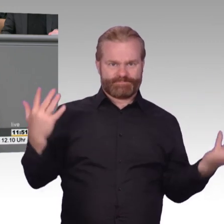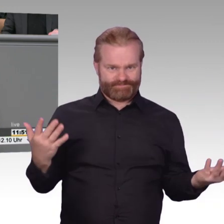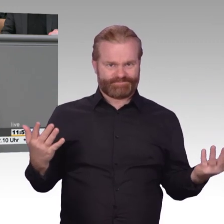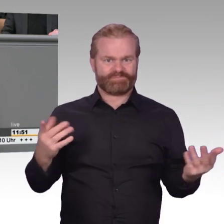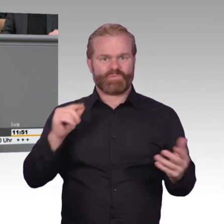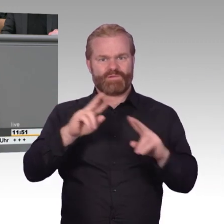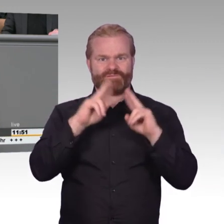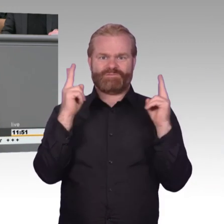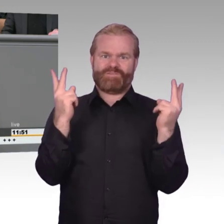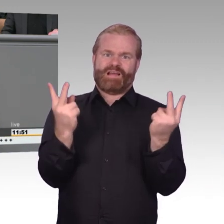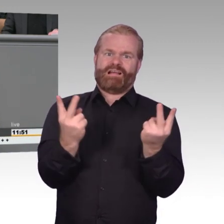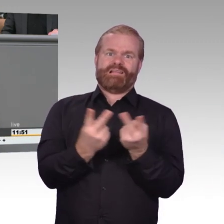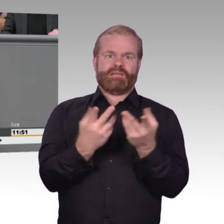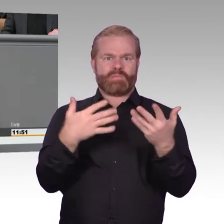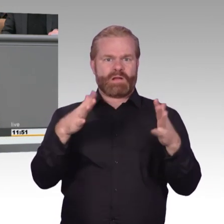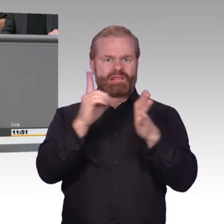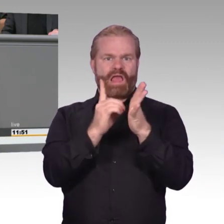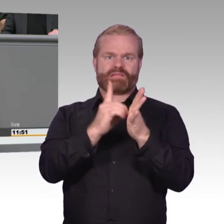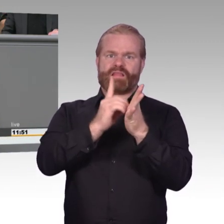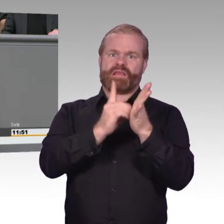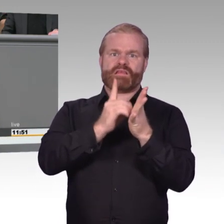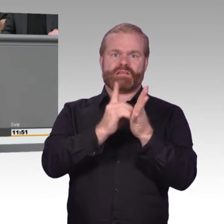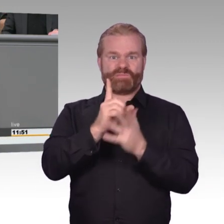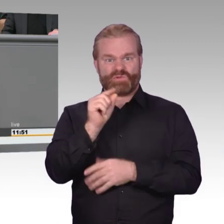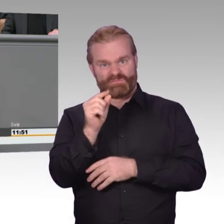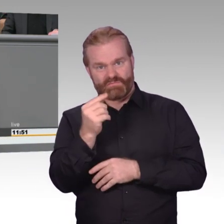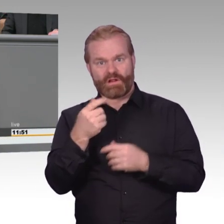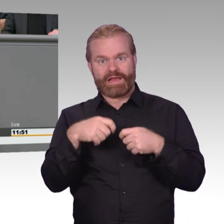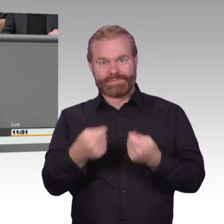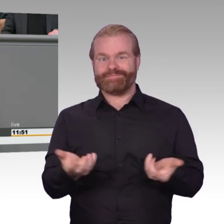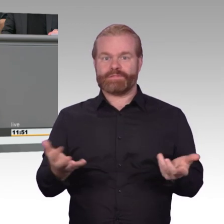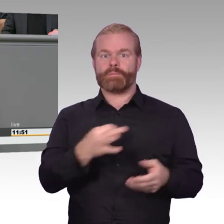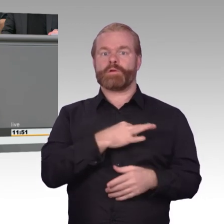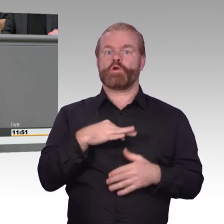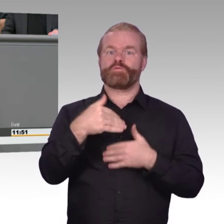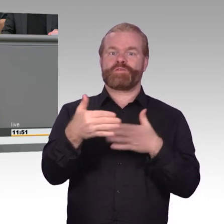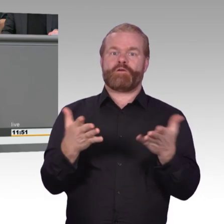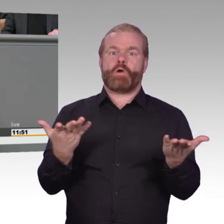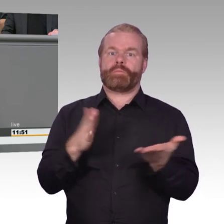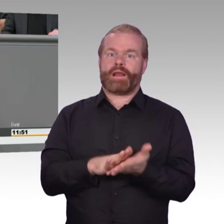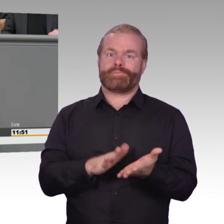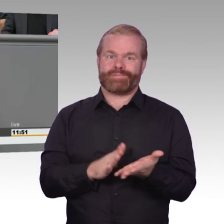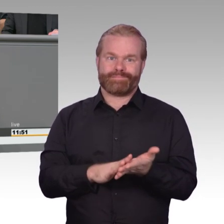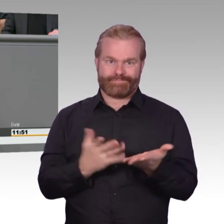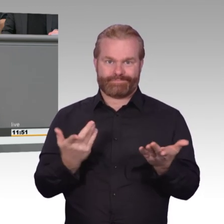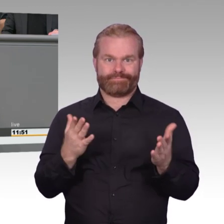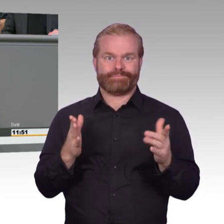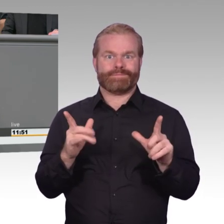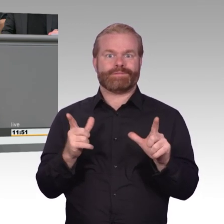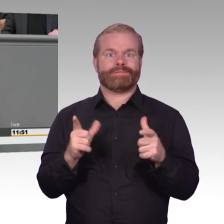andere machen wir uns dabei Gedanken über den allzu neugierigen Staat. Aber auch im privaten Bereich gibt es mittlerweile viel über uns zu wissen. Was